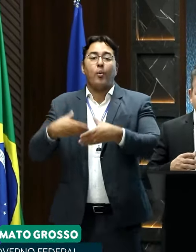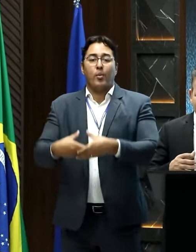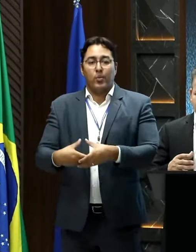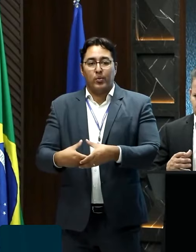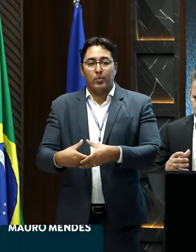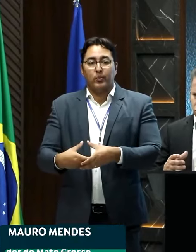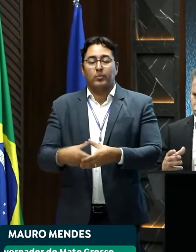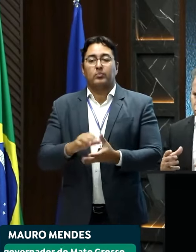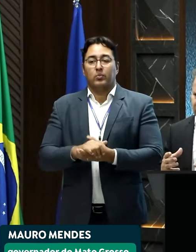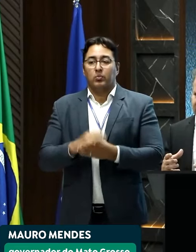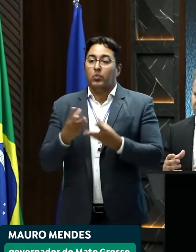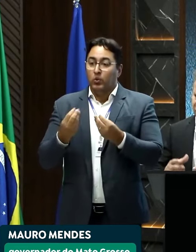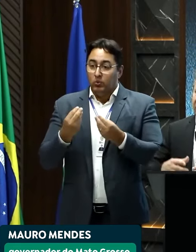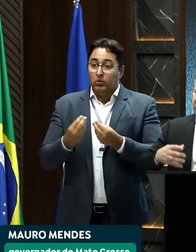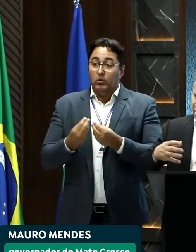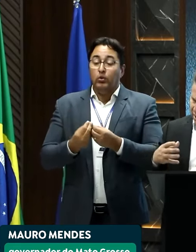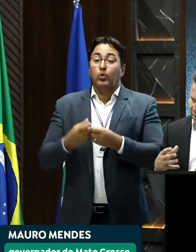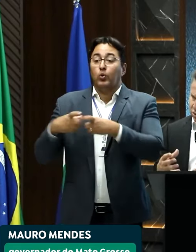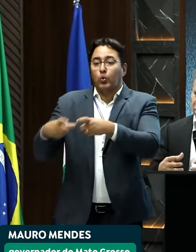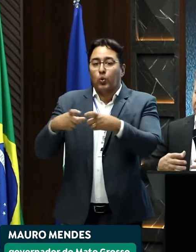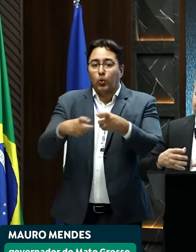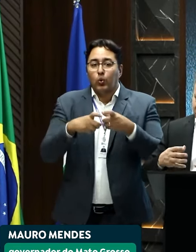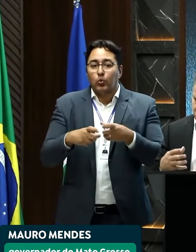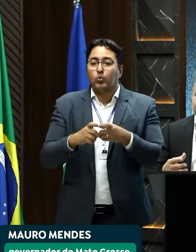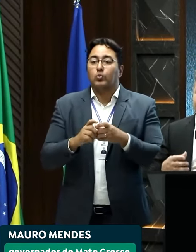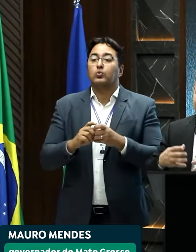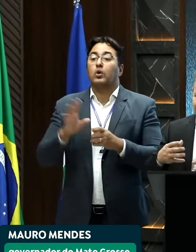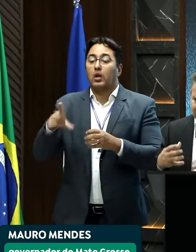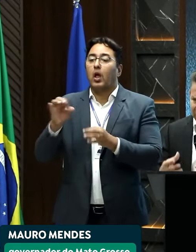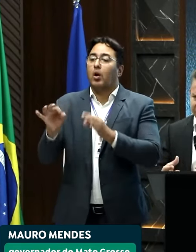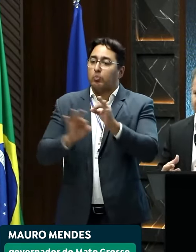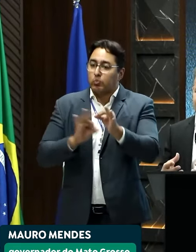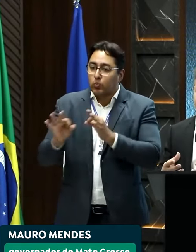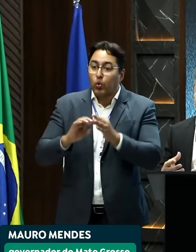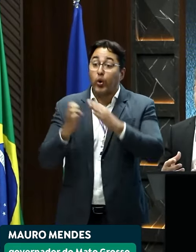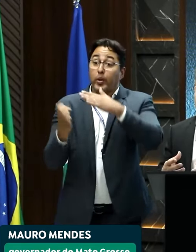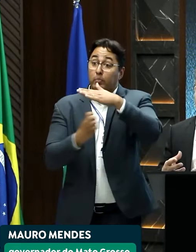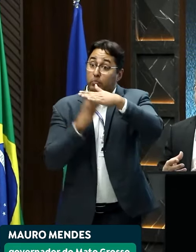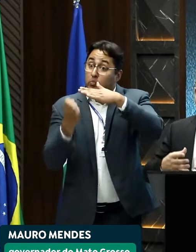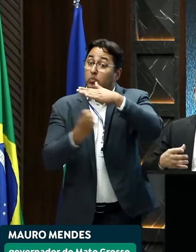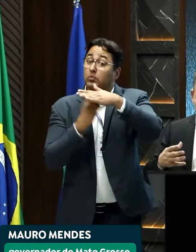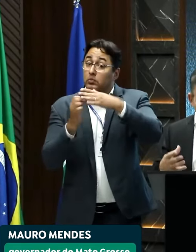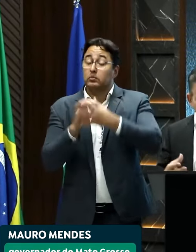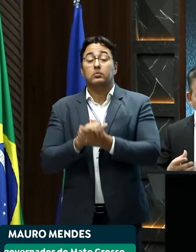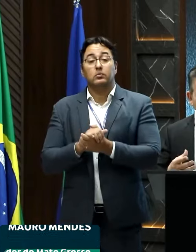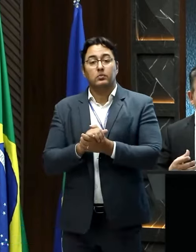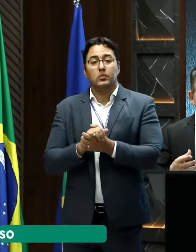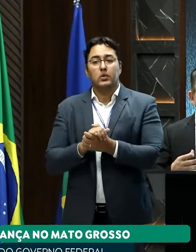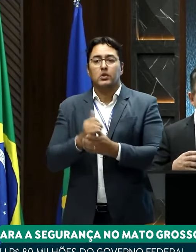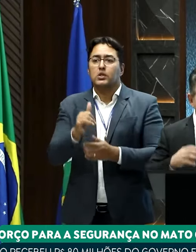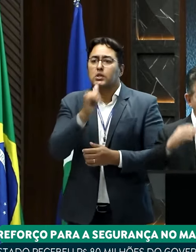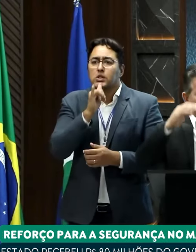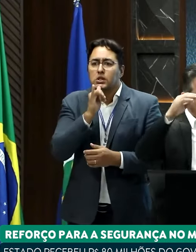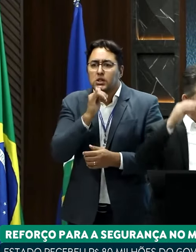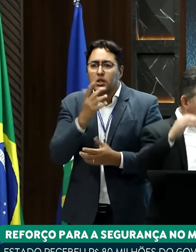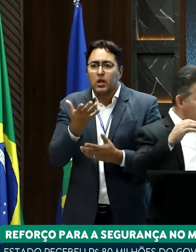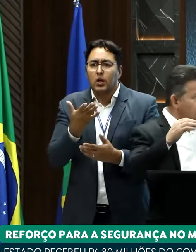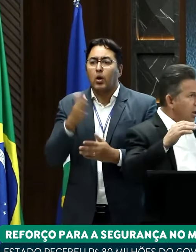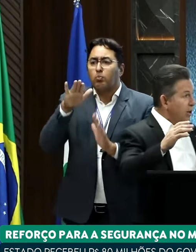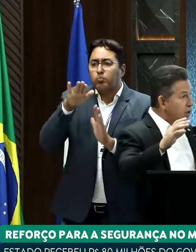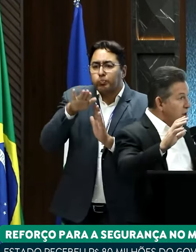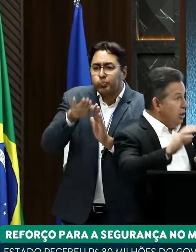se transformaram em muitos lugares, em verdadeiras organizações empresariais. Alguns tipos de crimes estão